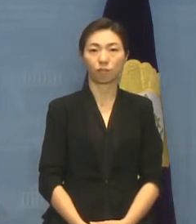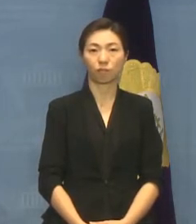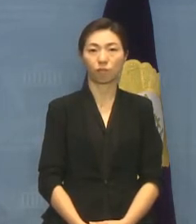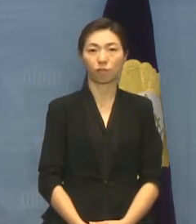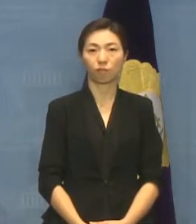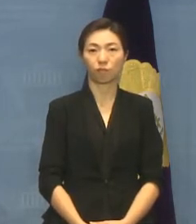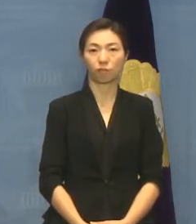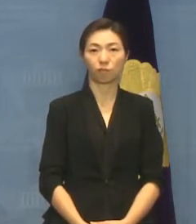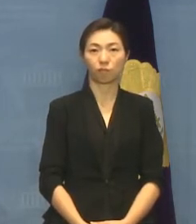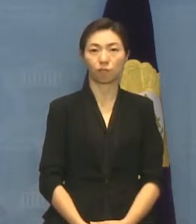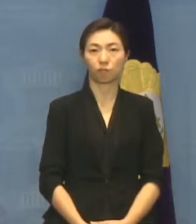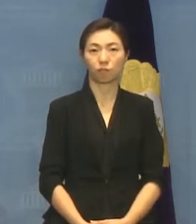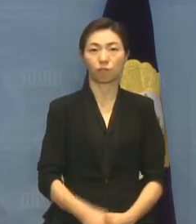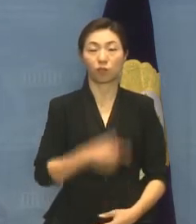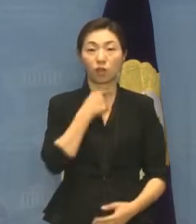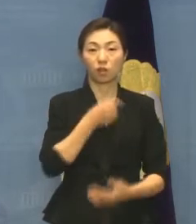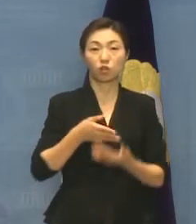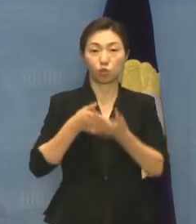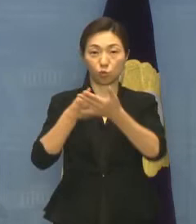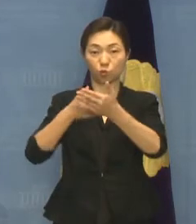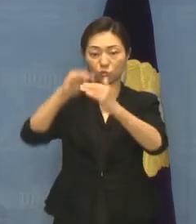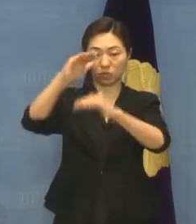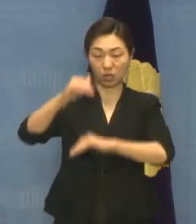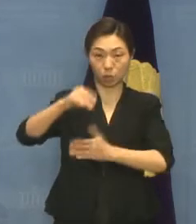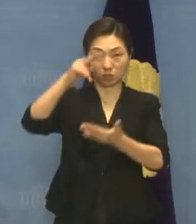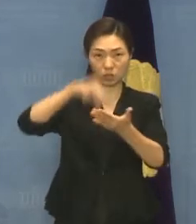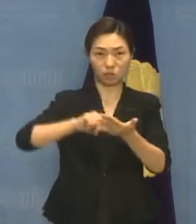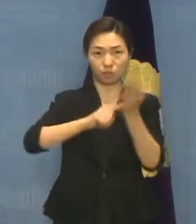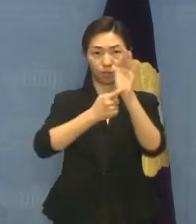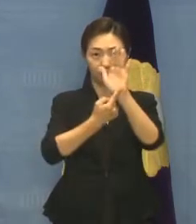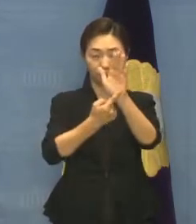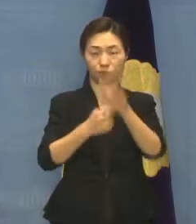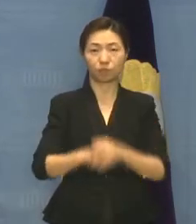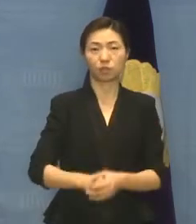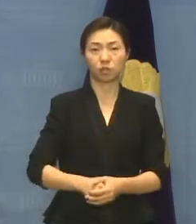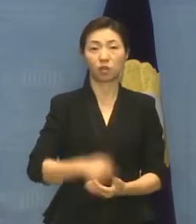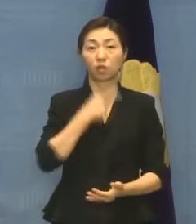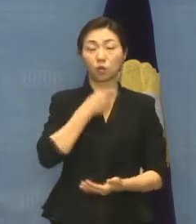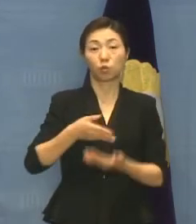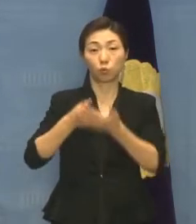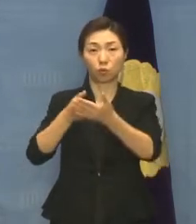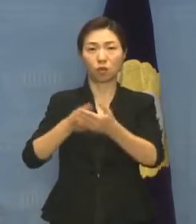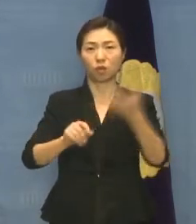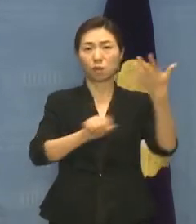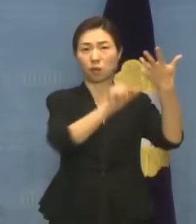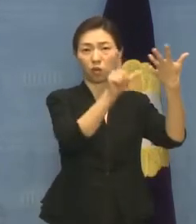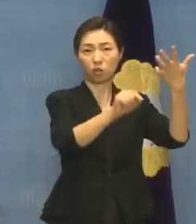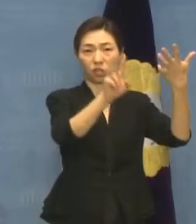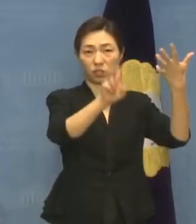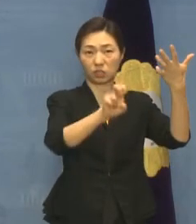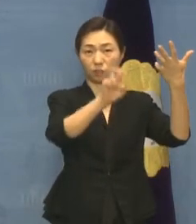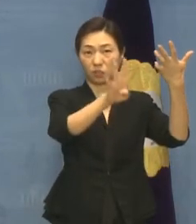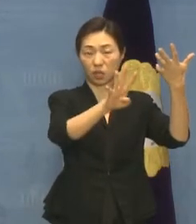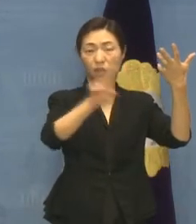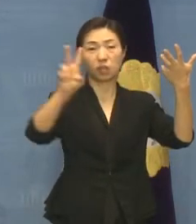요구안을 발표하겠습니다. 요구안 지난 8월 24일과 25일